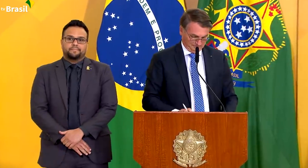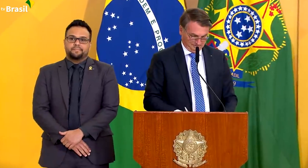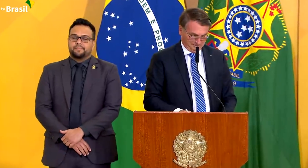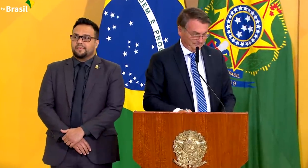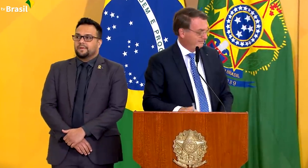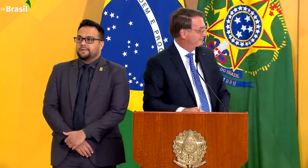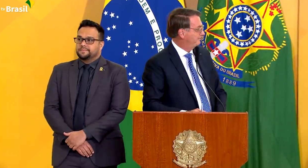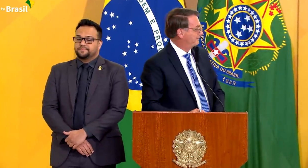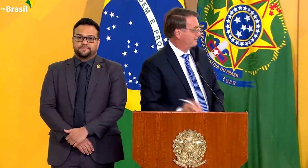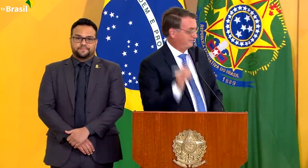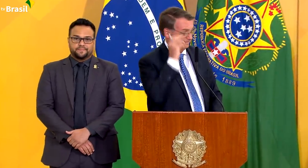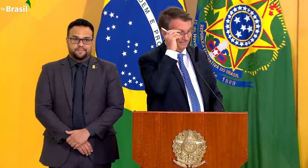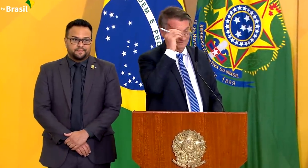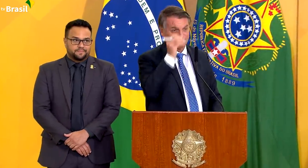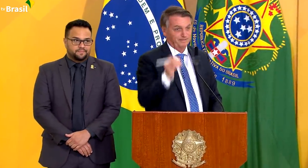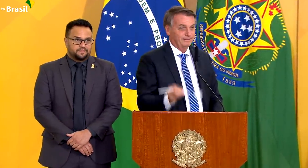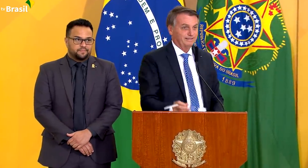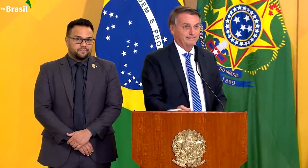Aplausos.